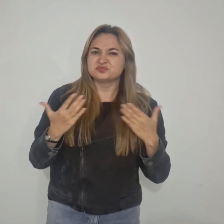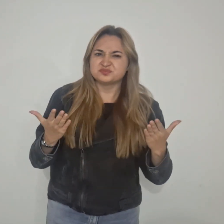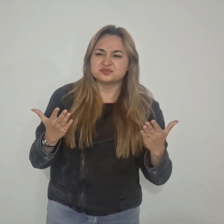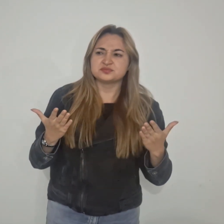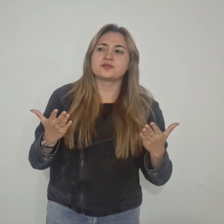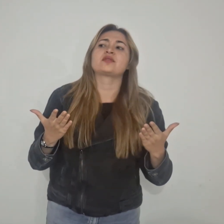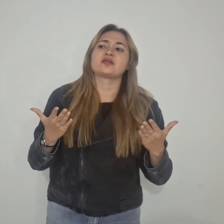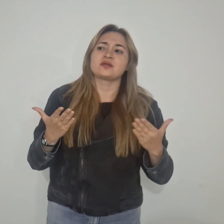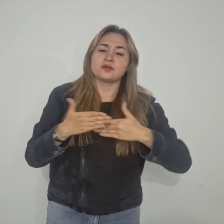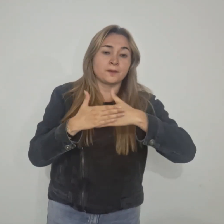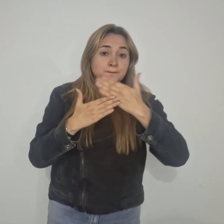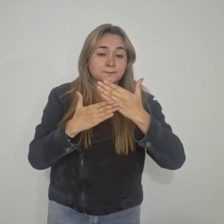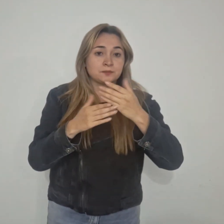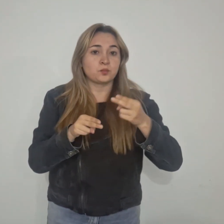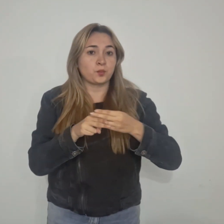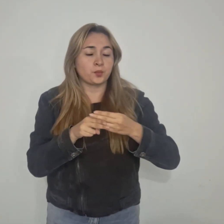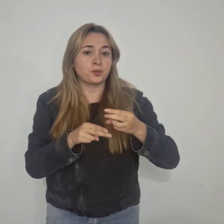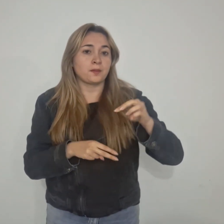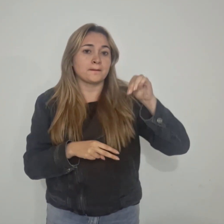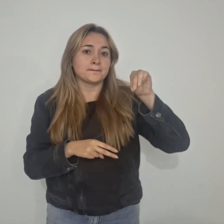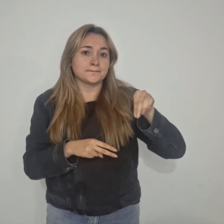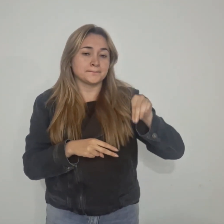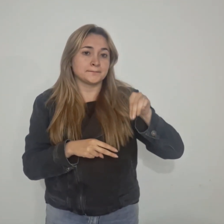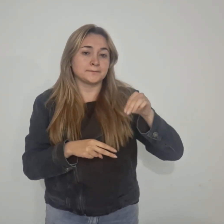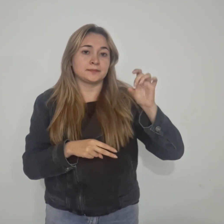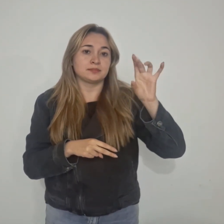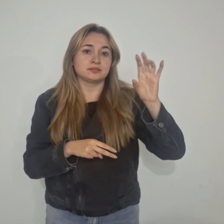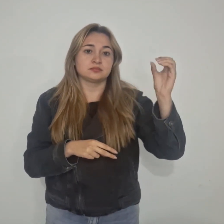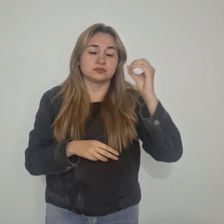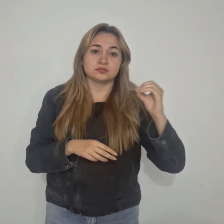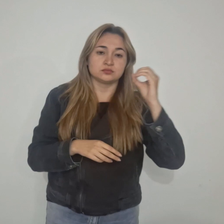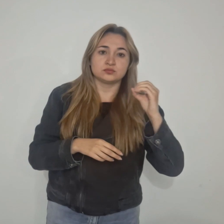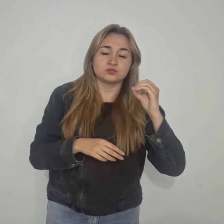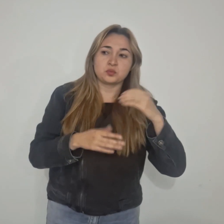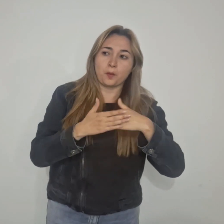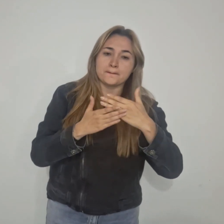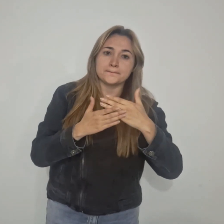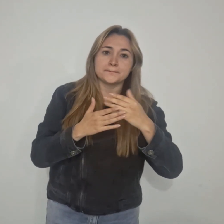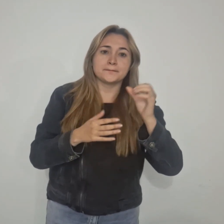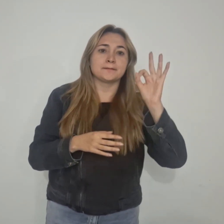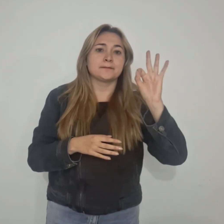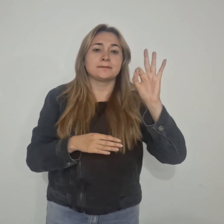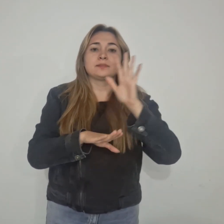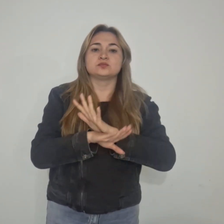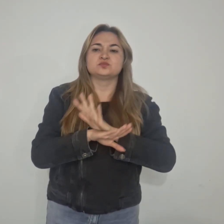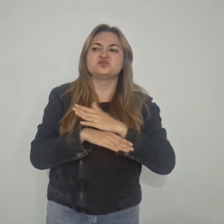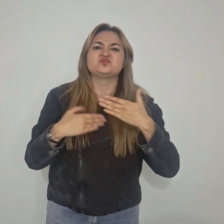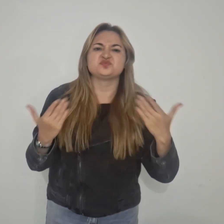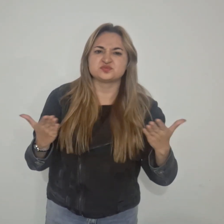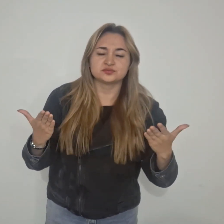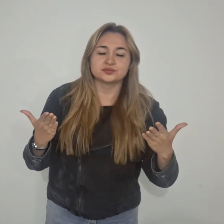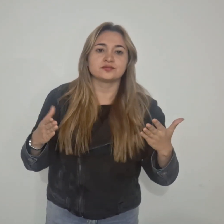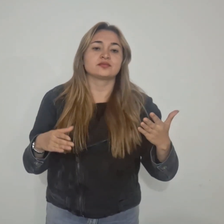realizará el próximo martes 15 de octubre a partir de las 3 de la tarde, en el Teatro Mayor Bicentenario.